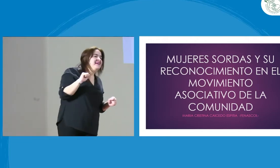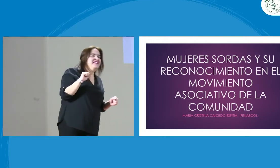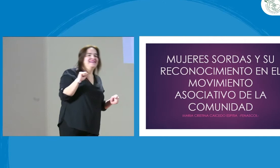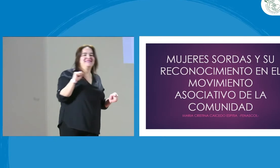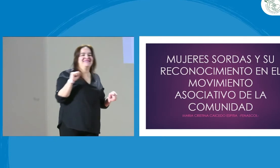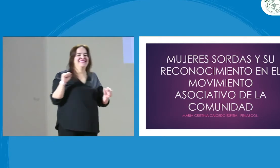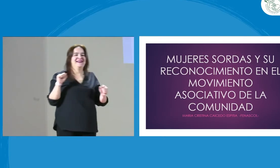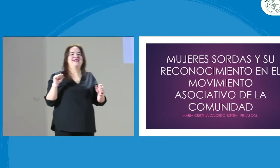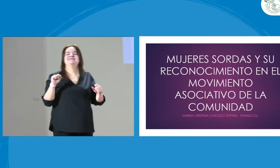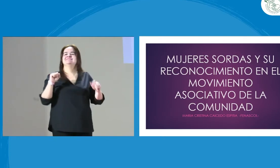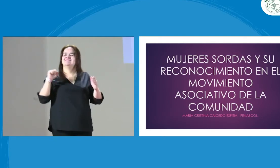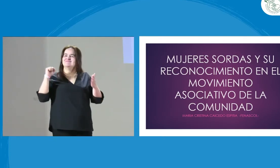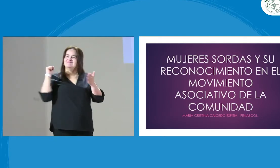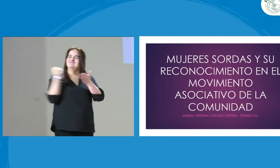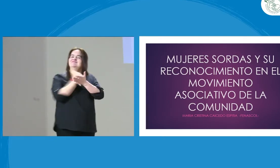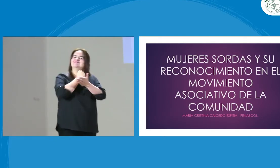¿Y los hombres? ¿Dónde hay hombres? ¿Dónde hay hombres?